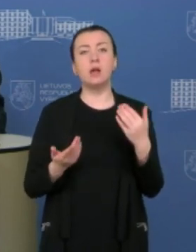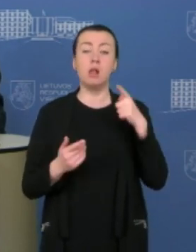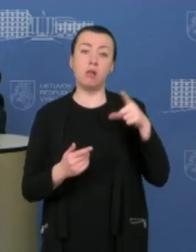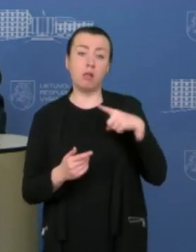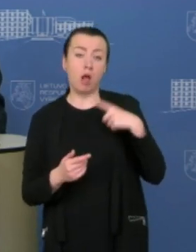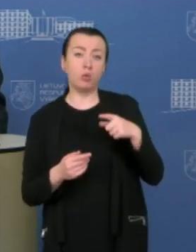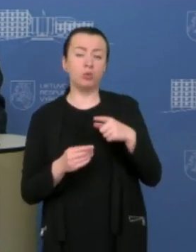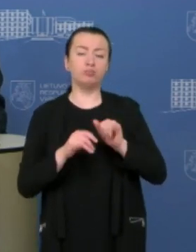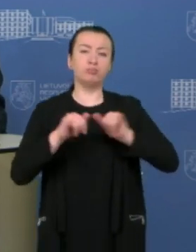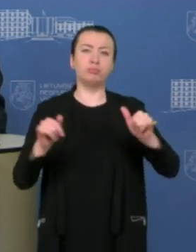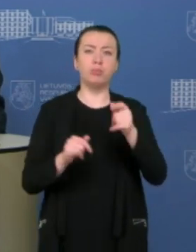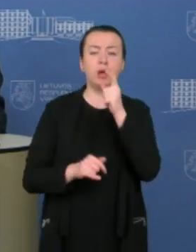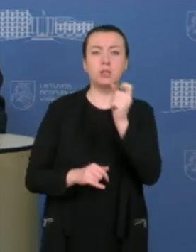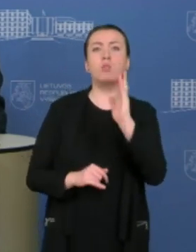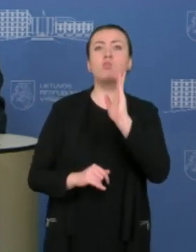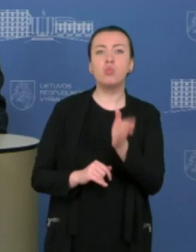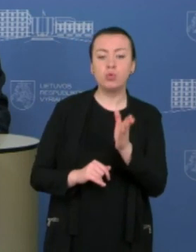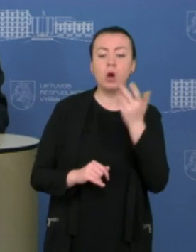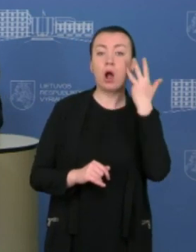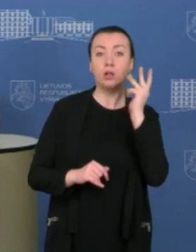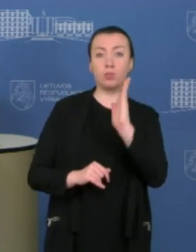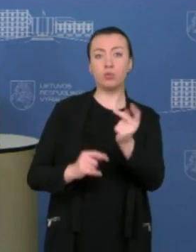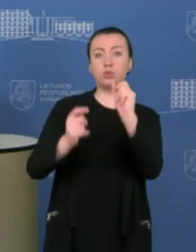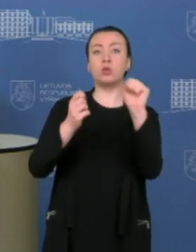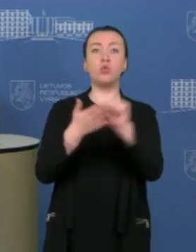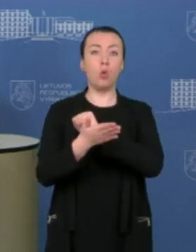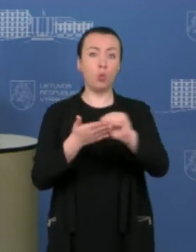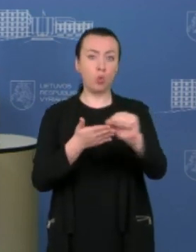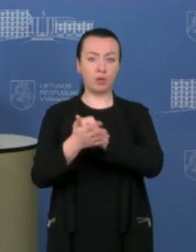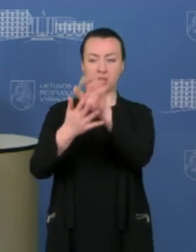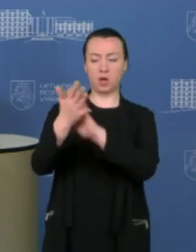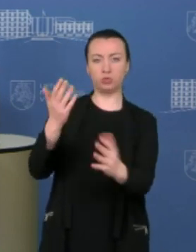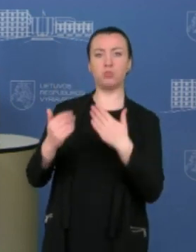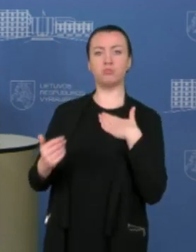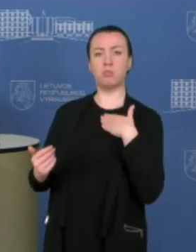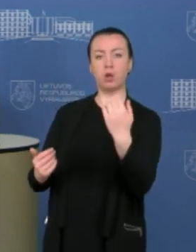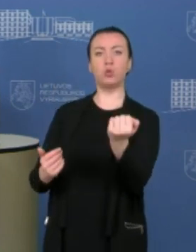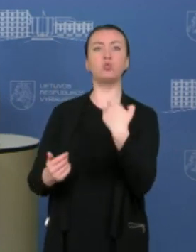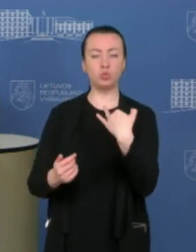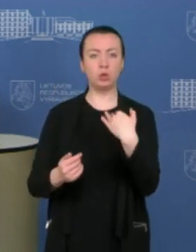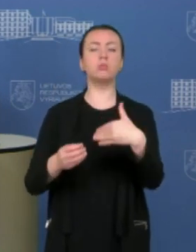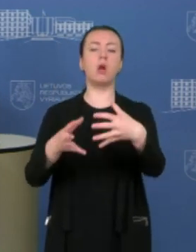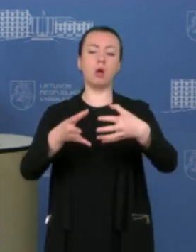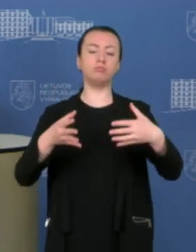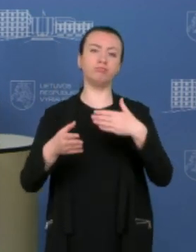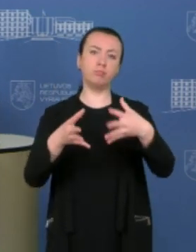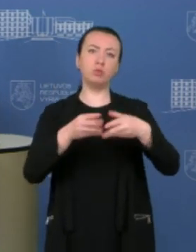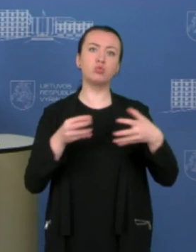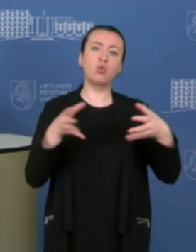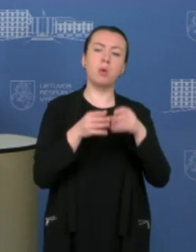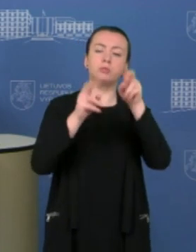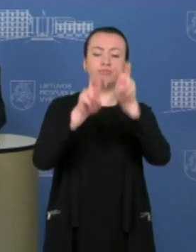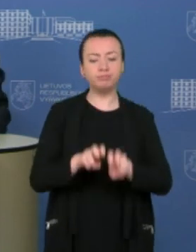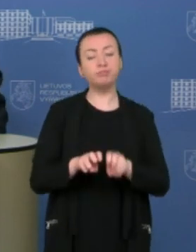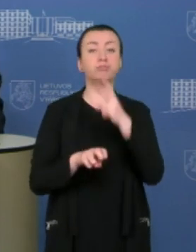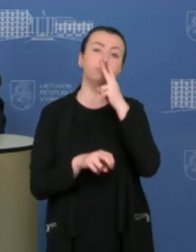institucijos vadovai, bus atsakymai gauti, juos analizuosiu su komanda ir priiminėsiu sprendimus.